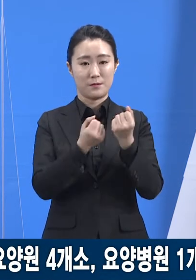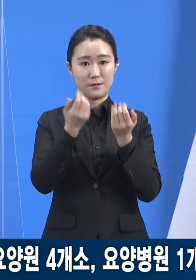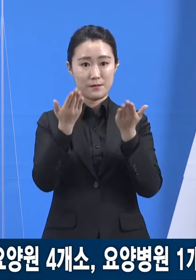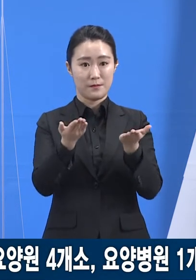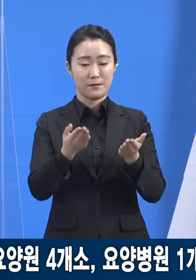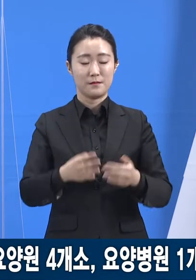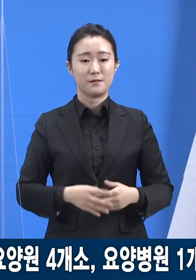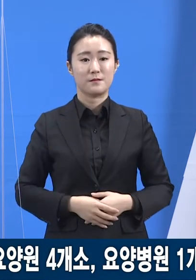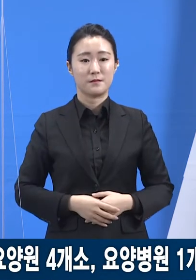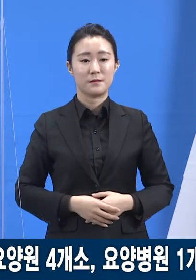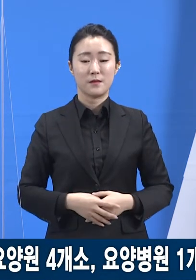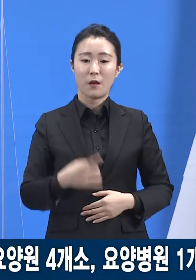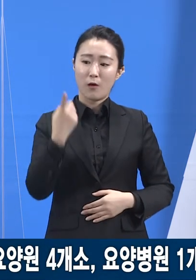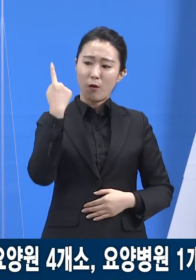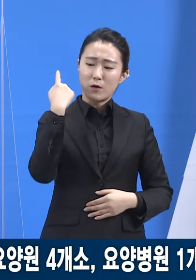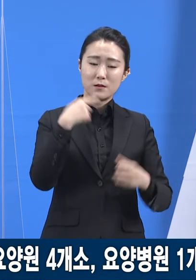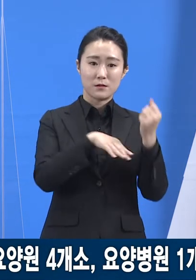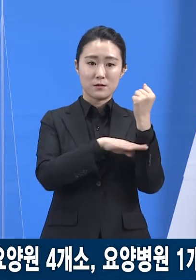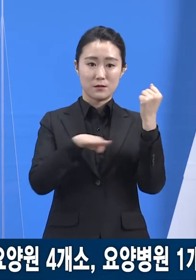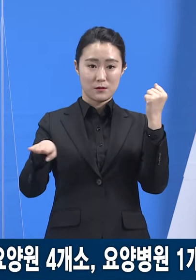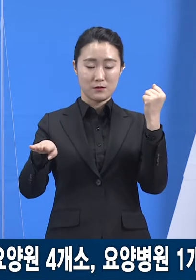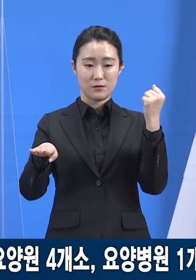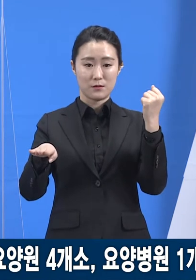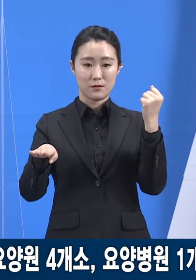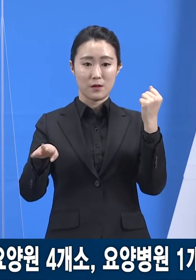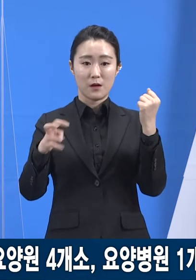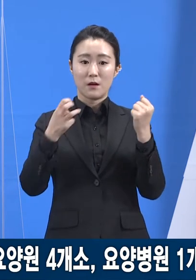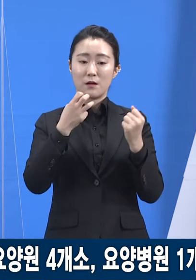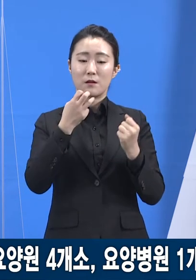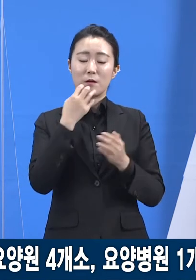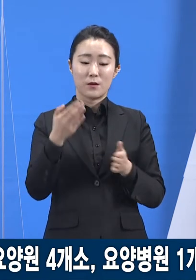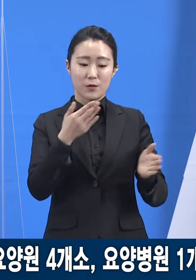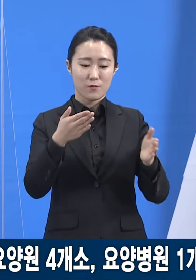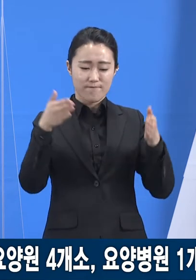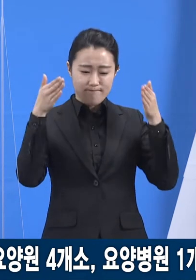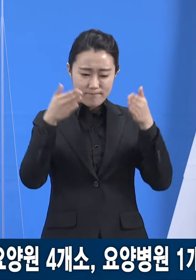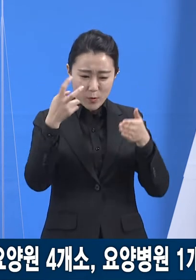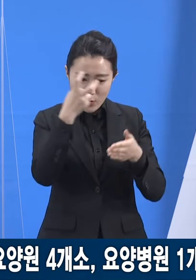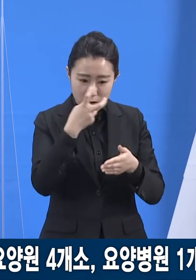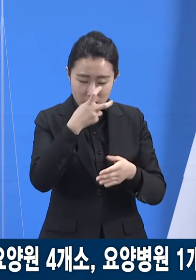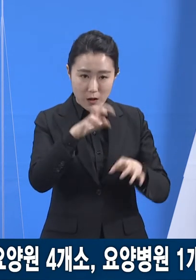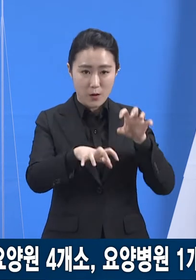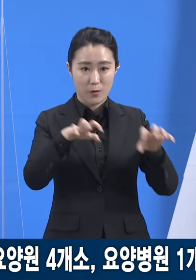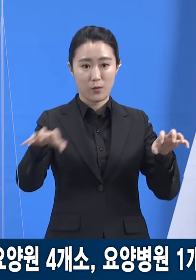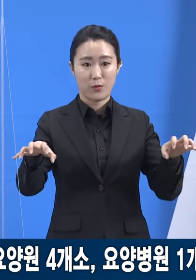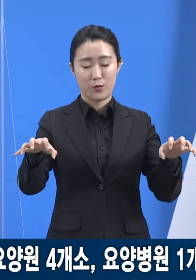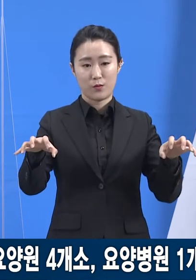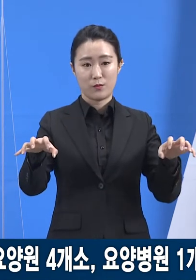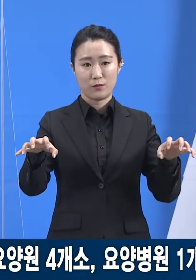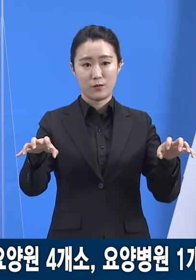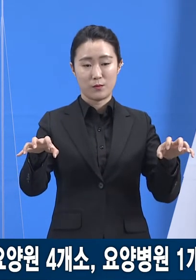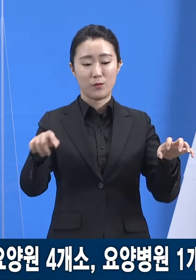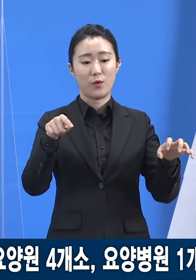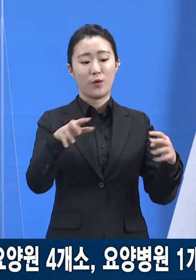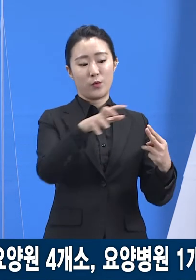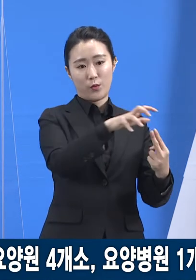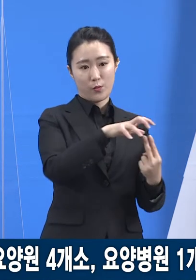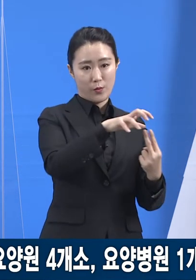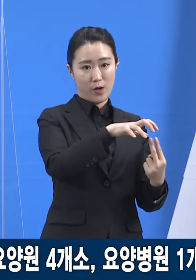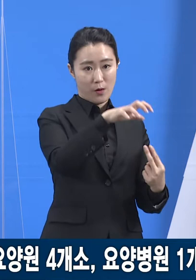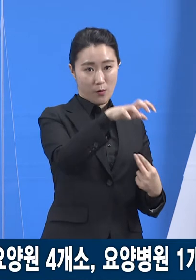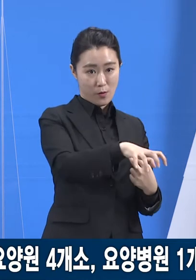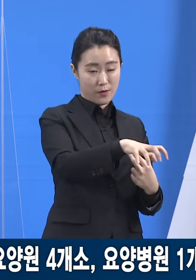24일 15시 기준, 도에서 집중 관리 중인 감염 취약시설은 요양원 4개소,